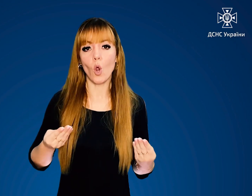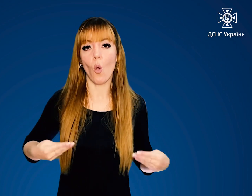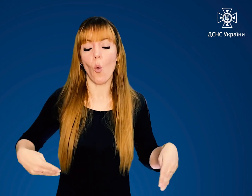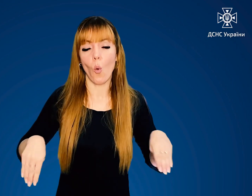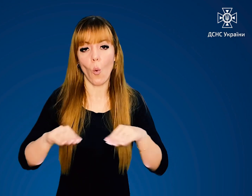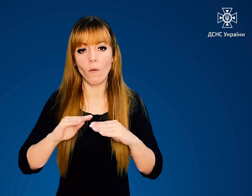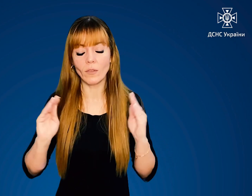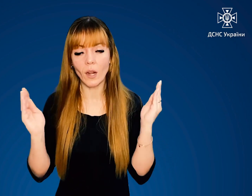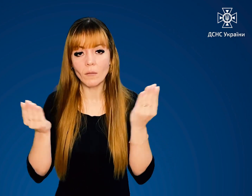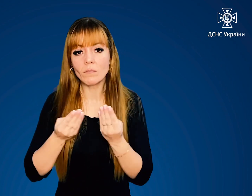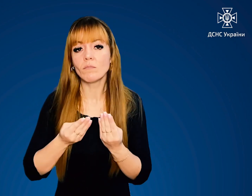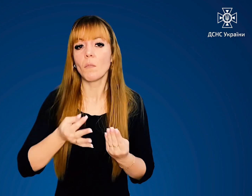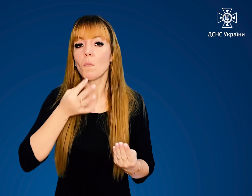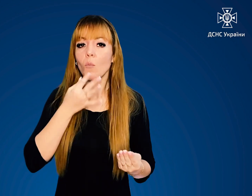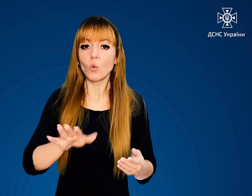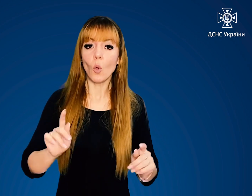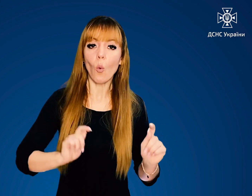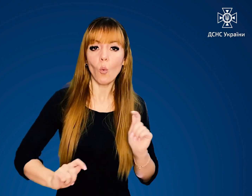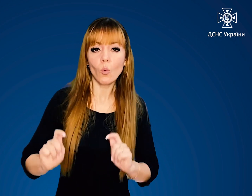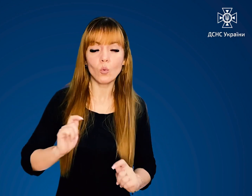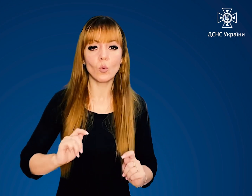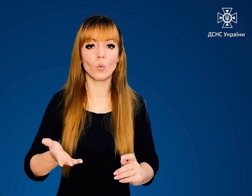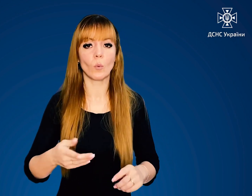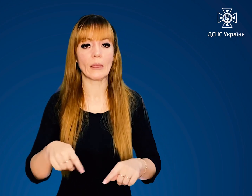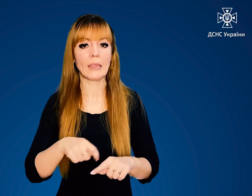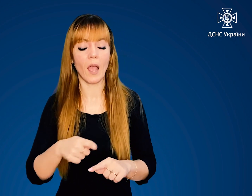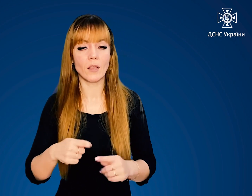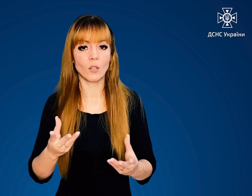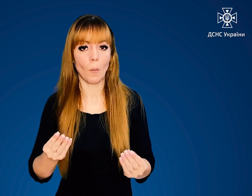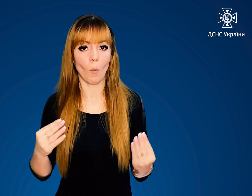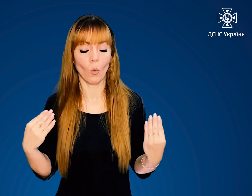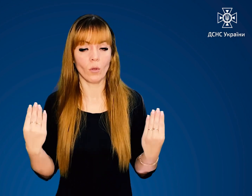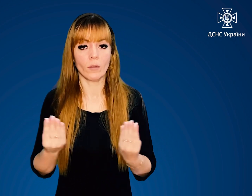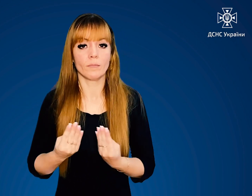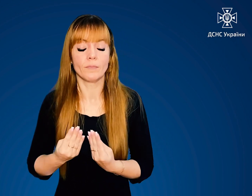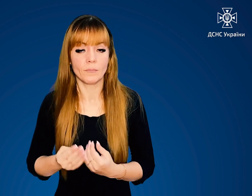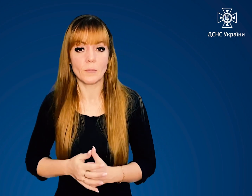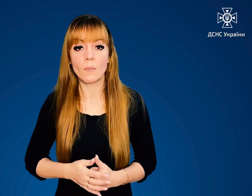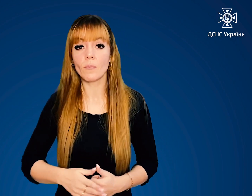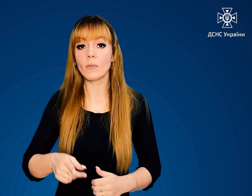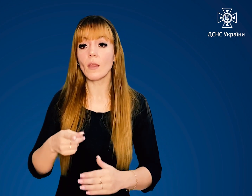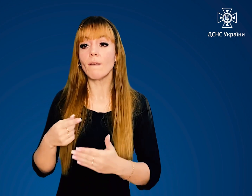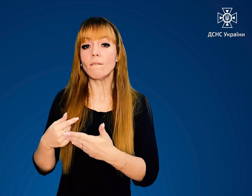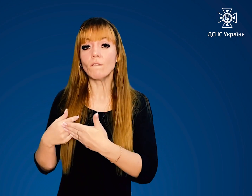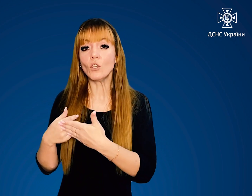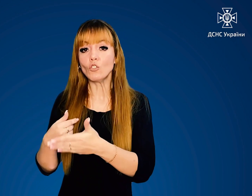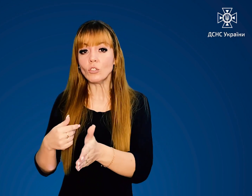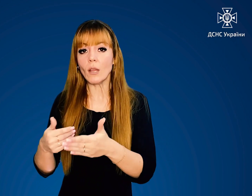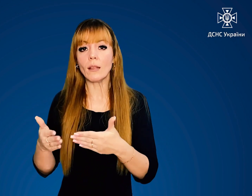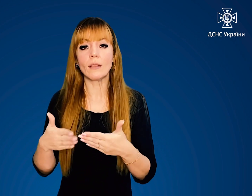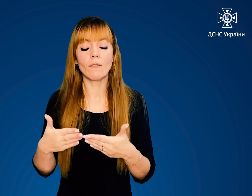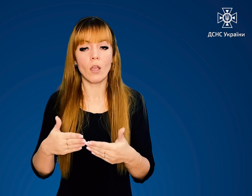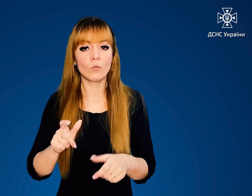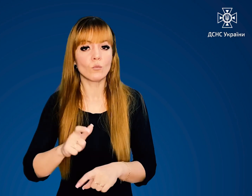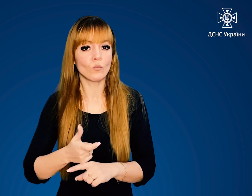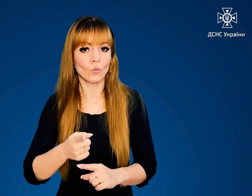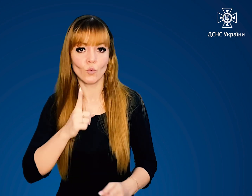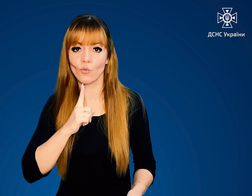ковдрою, будь-яким одягом чи щільною тканиною. Відчиняйте двері з особливою